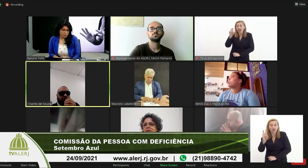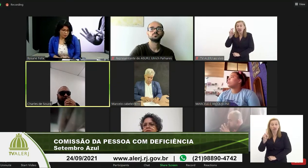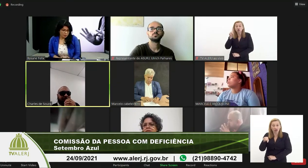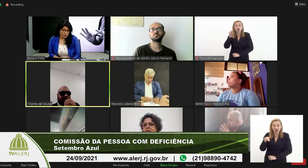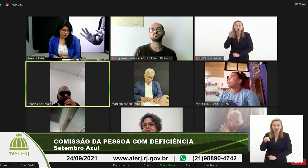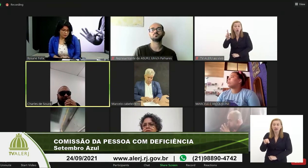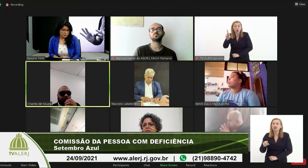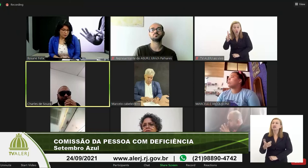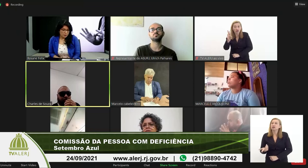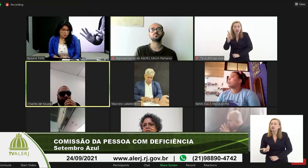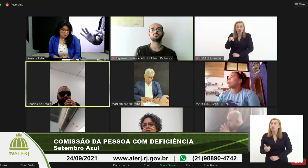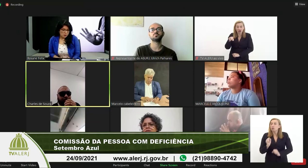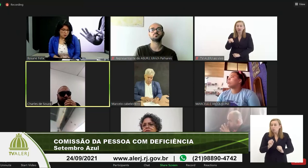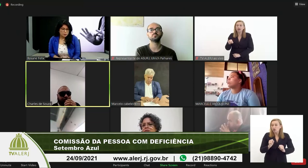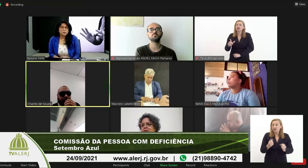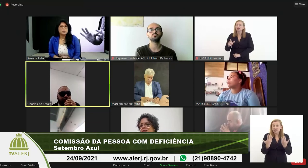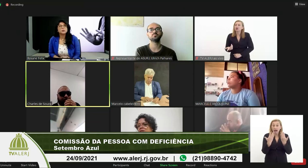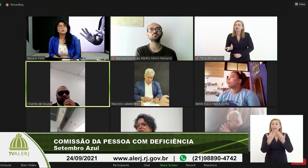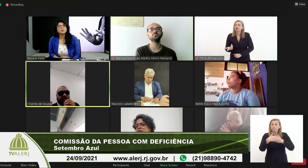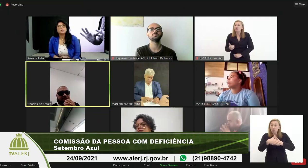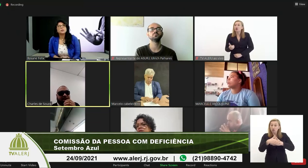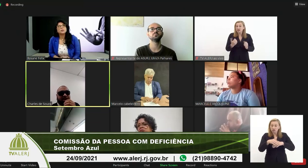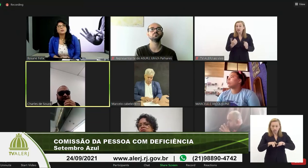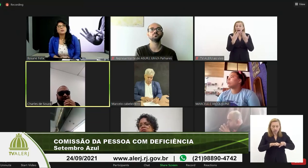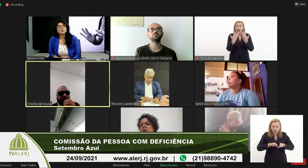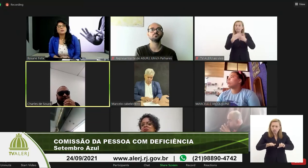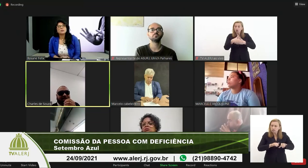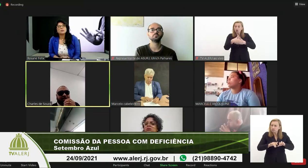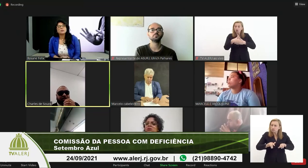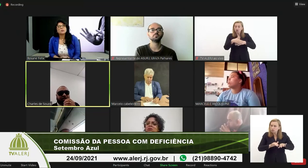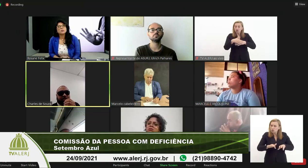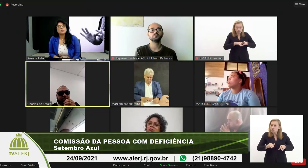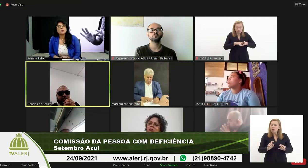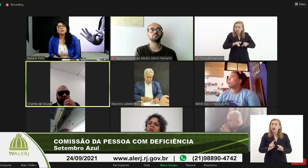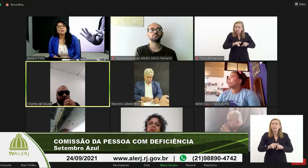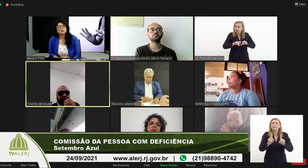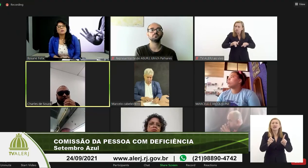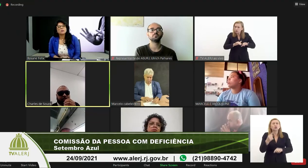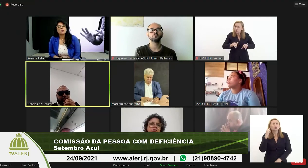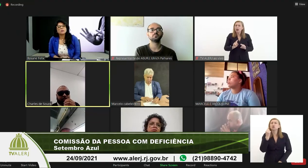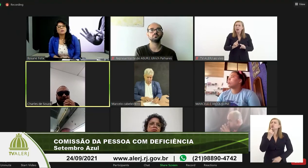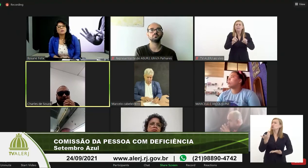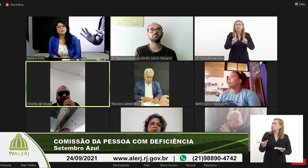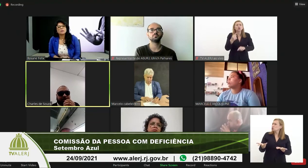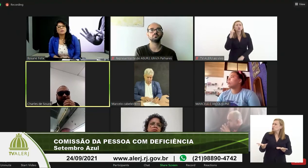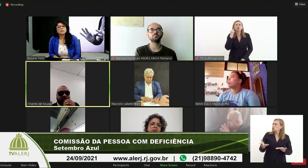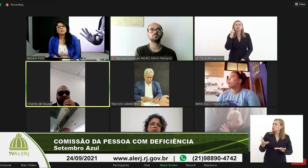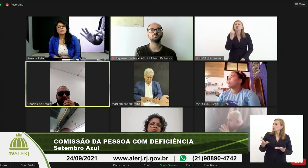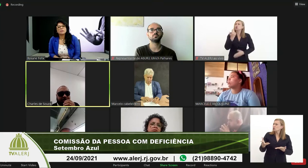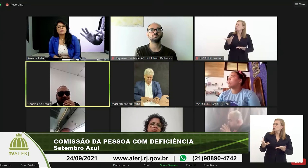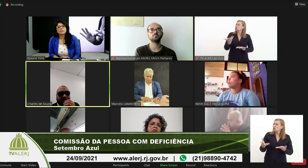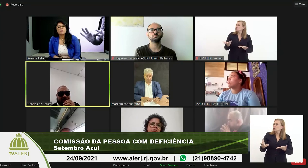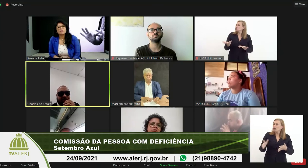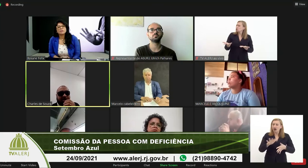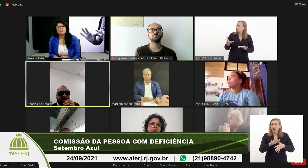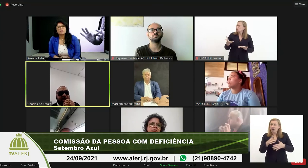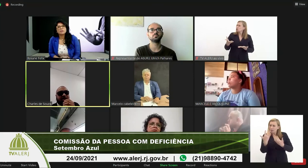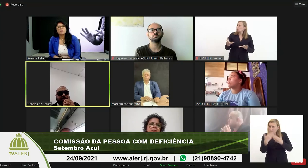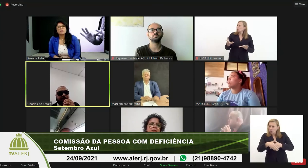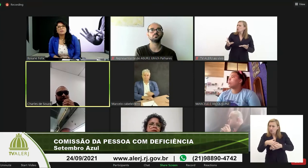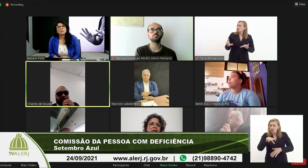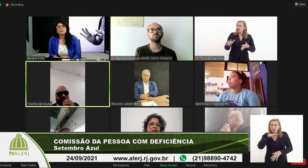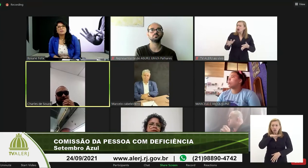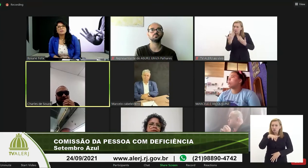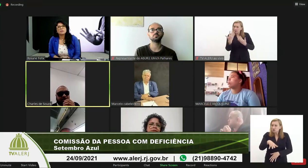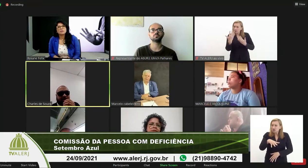posso fazer a prova no computador com leitor de tela mas aí o surdo a prova vai ser em português não é a língua materna dele então